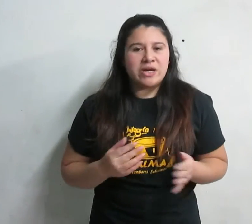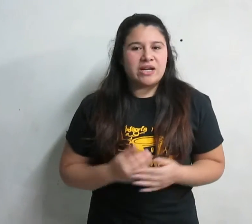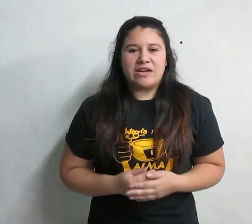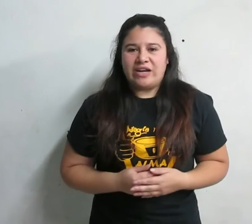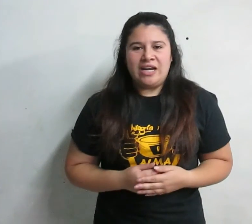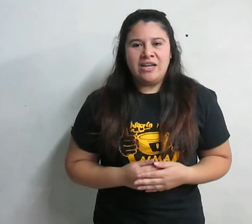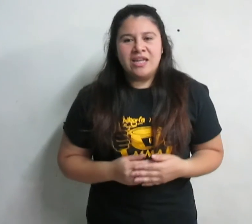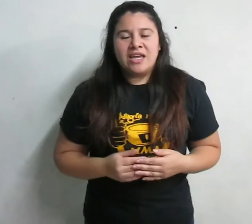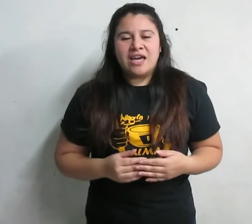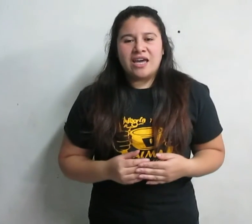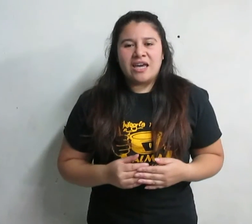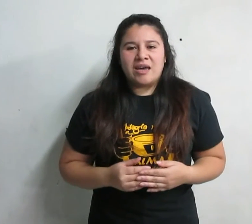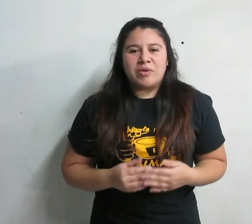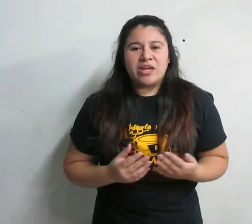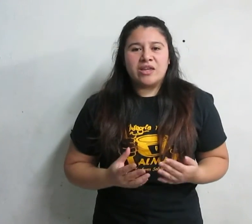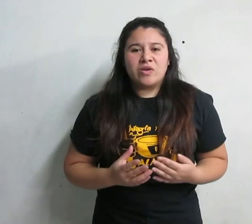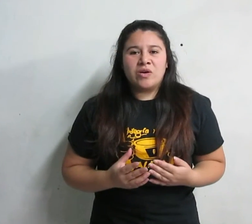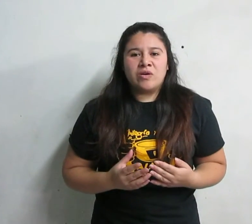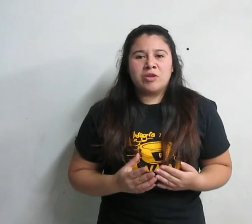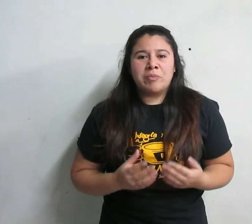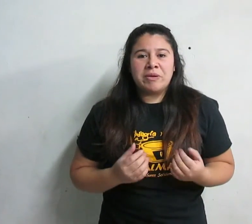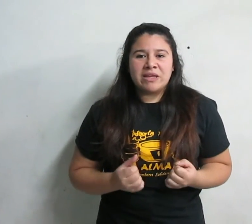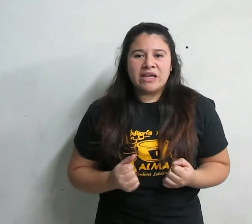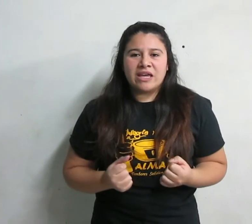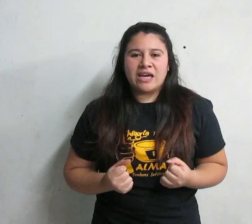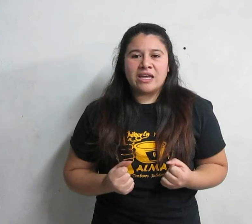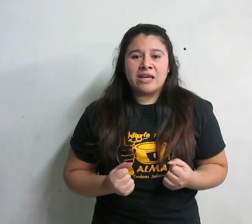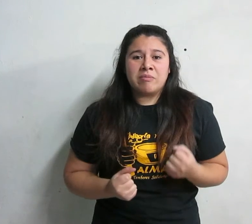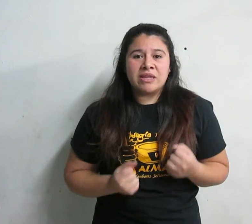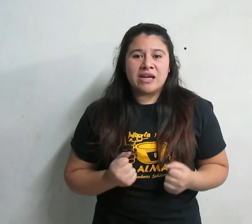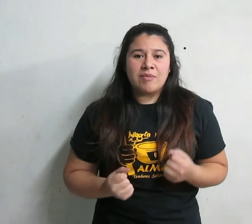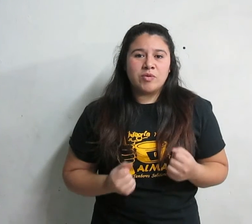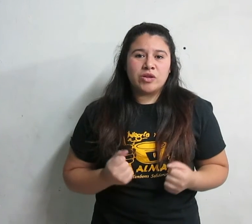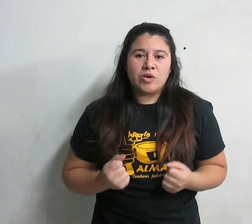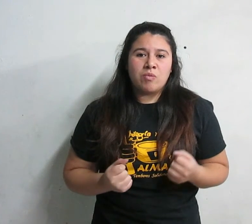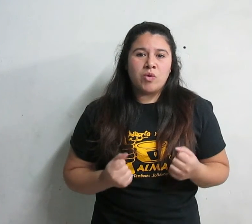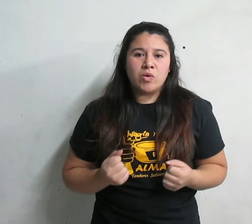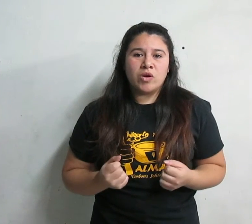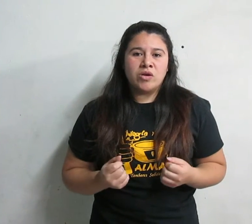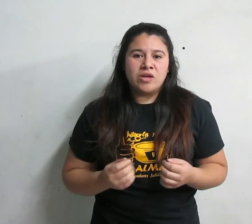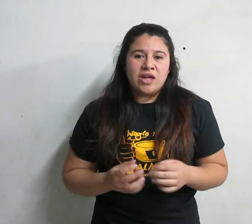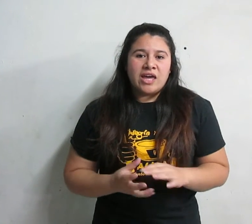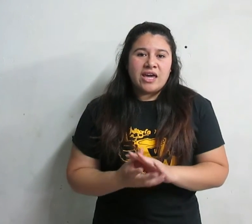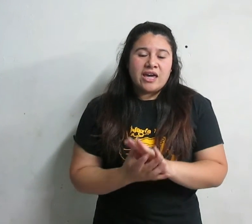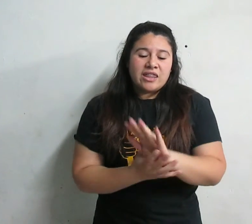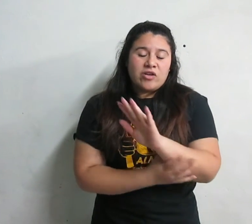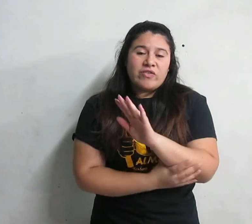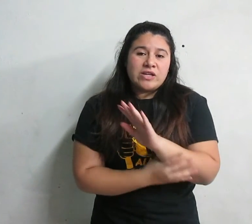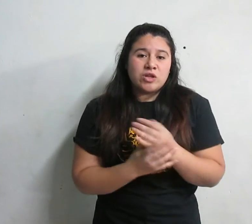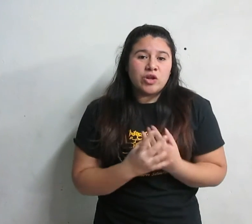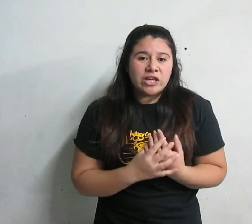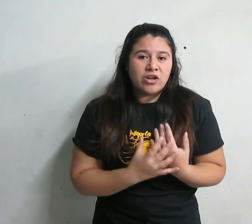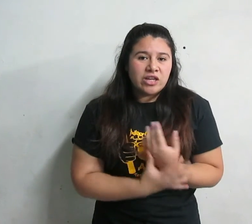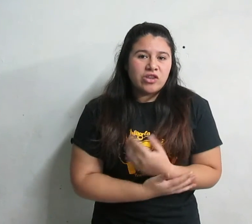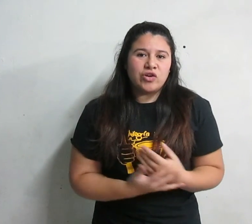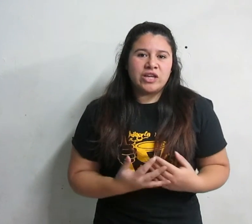carnaval, porque esto nos permite que mantengamos nuestros músculos de los brazos y los tendones